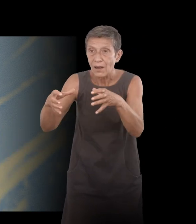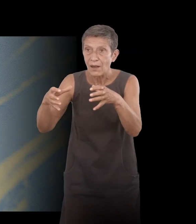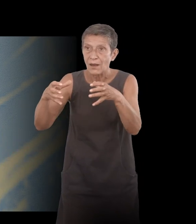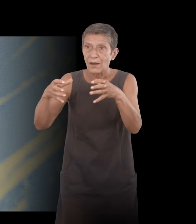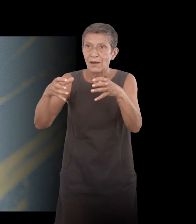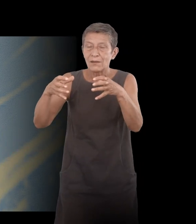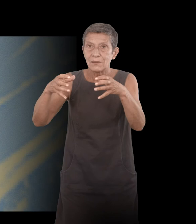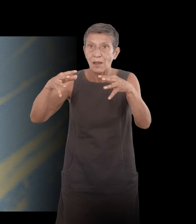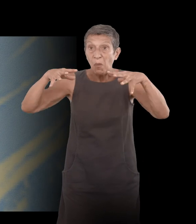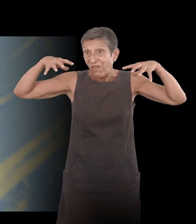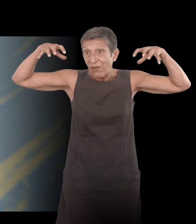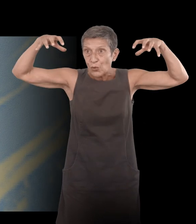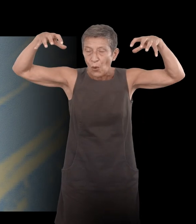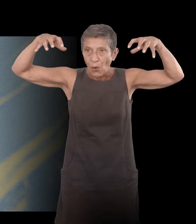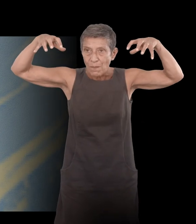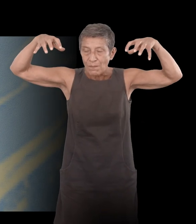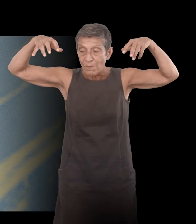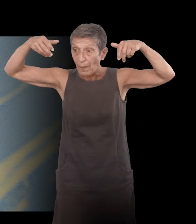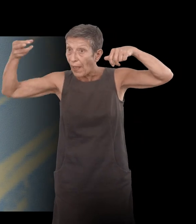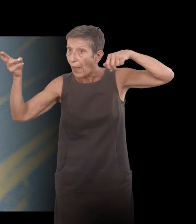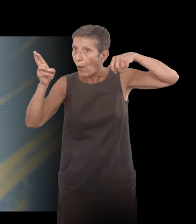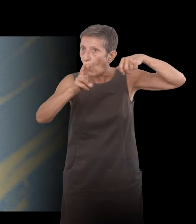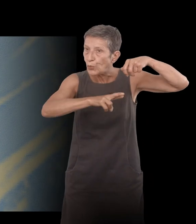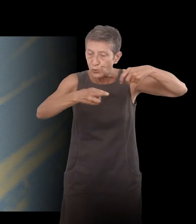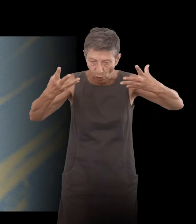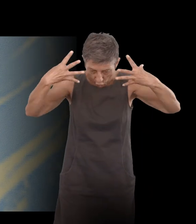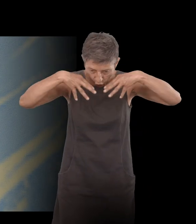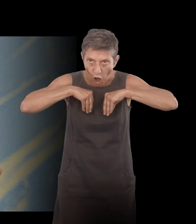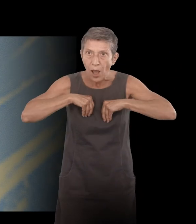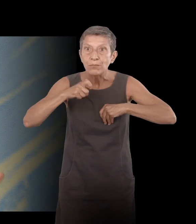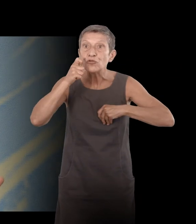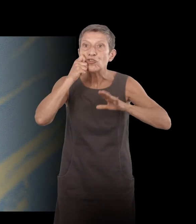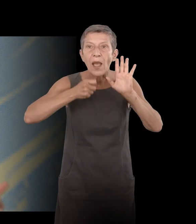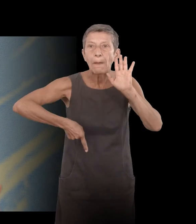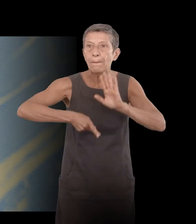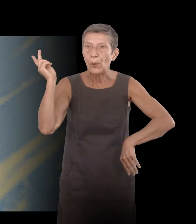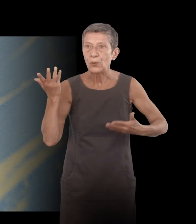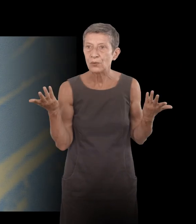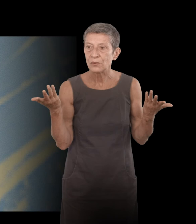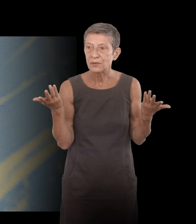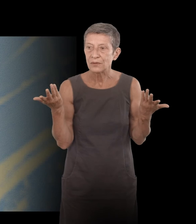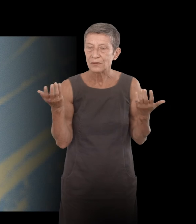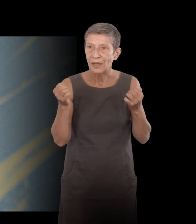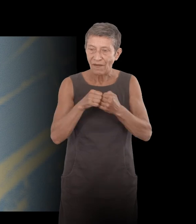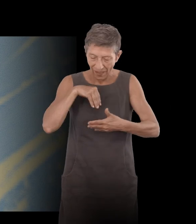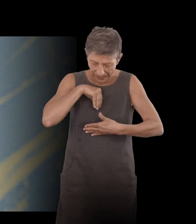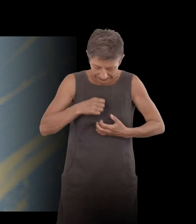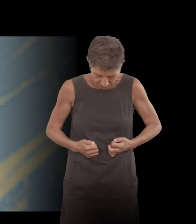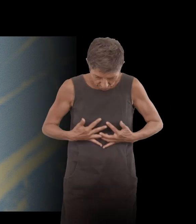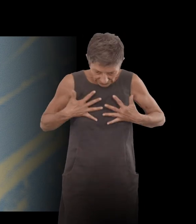un peu plus incarné avec une sensibilité qui n'est plus seulement une sensibilité douloureuse et effectivement avec de